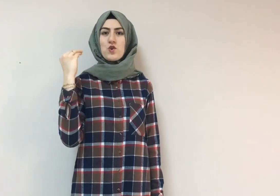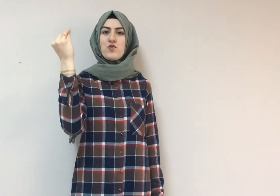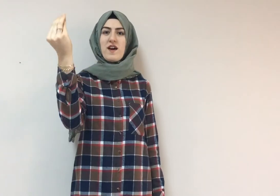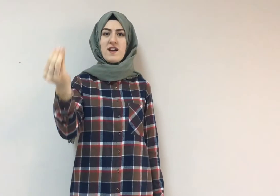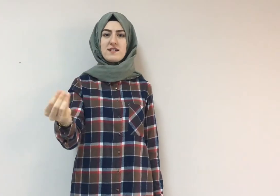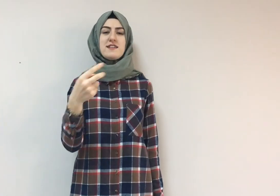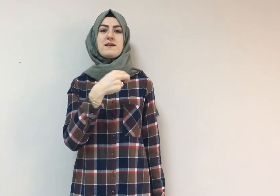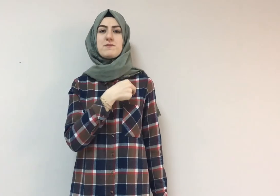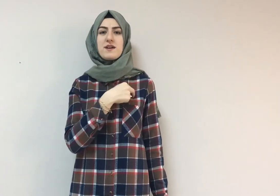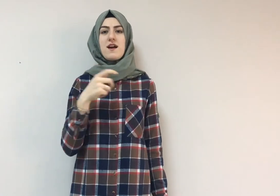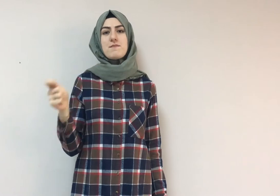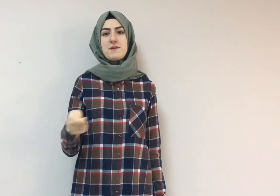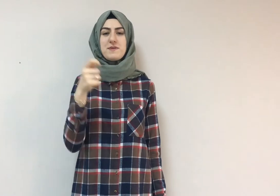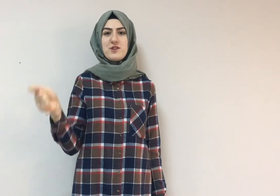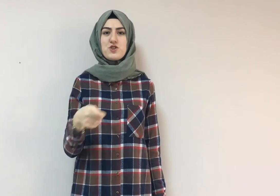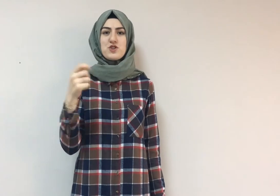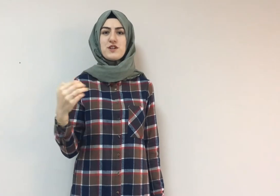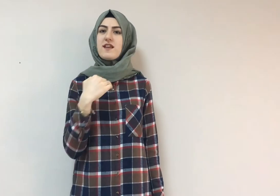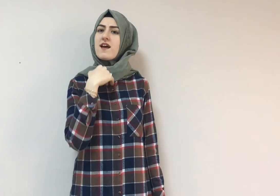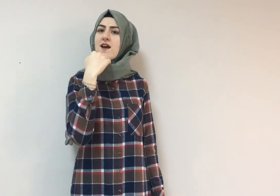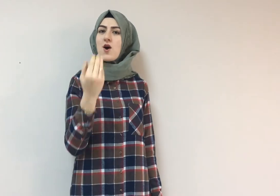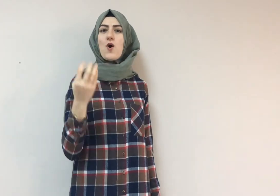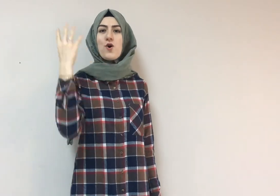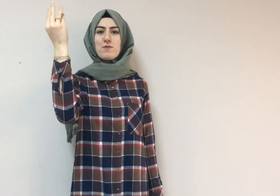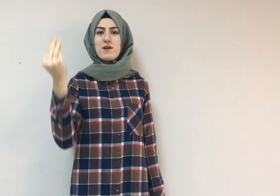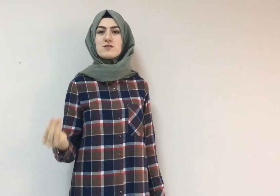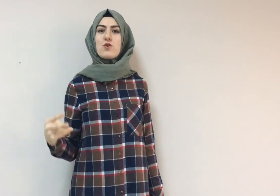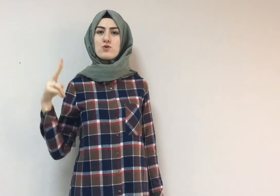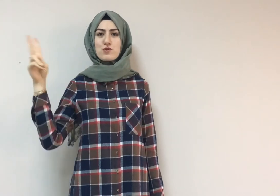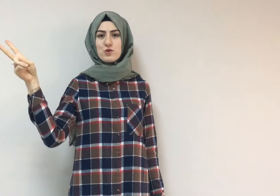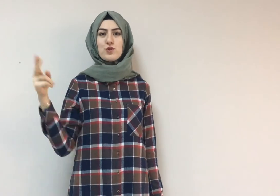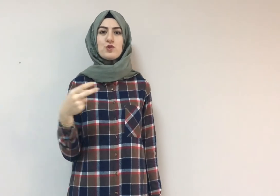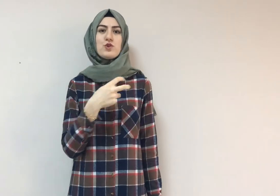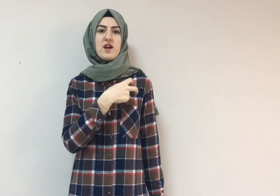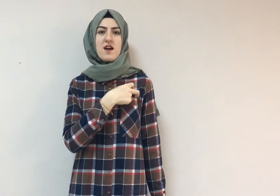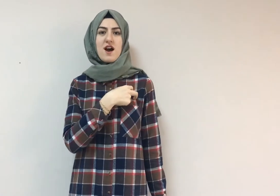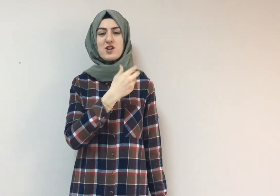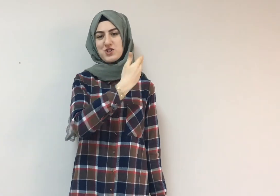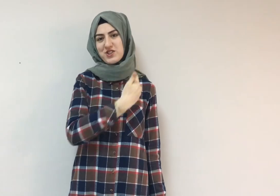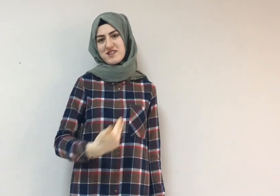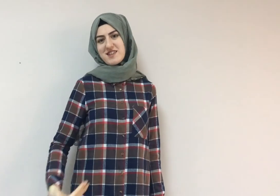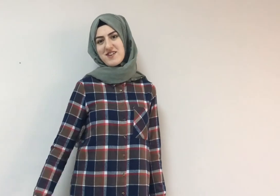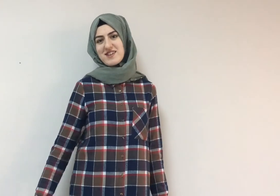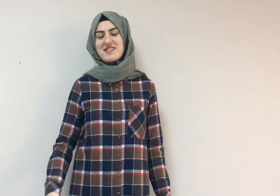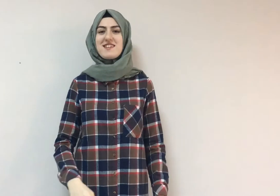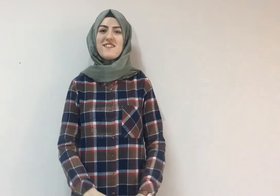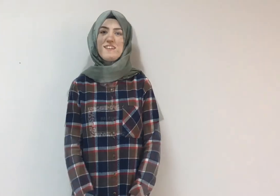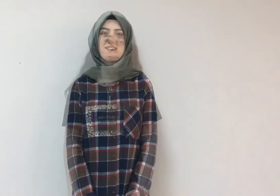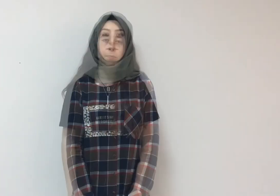olsun onun aşk ve sevgisi de.